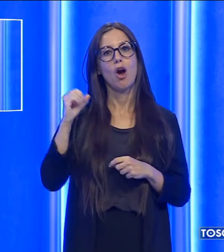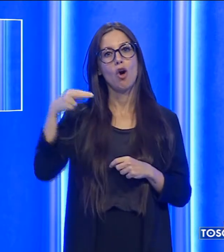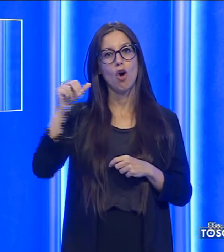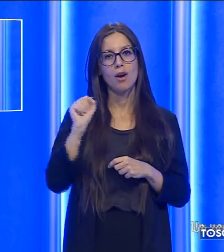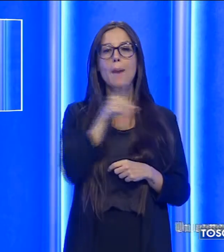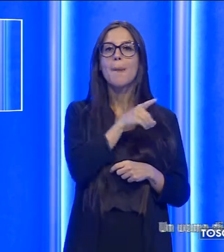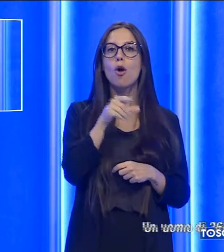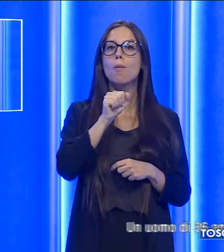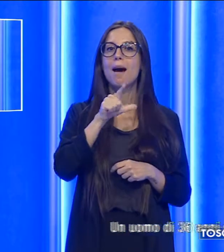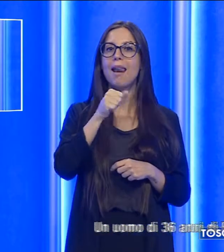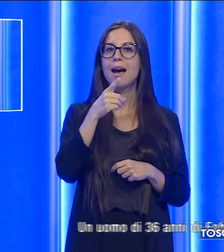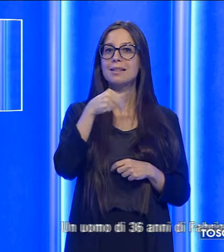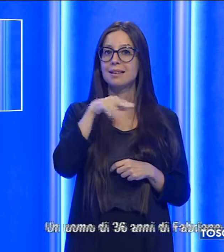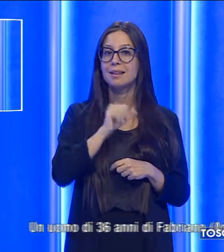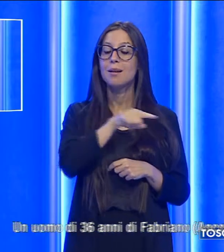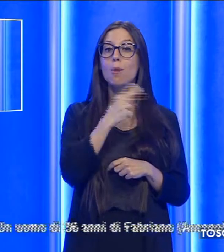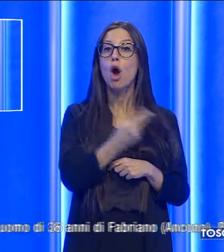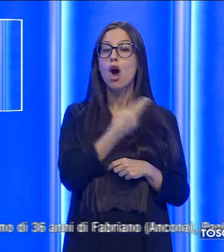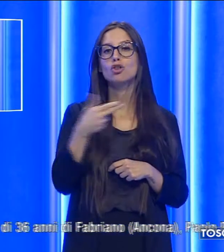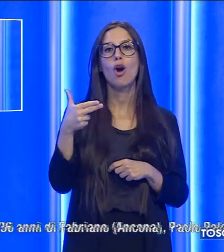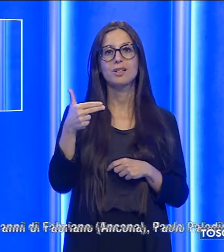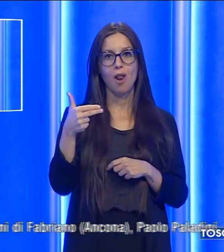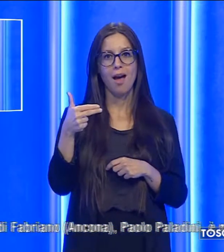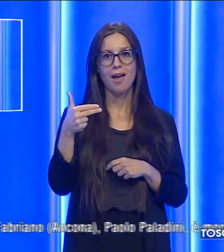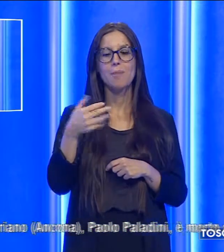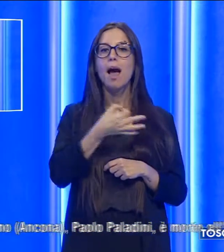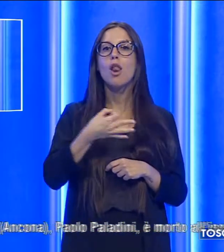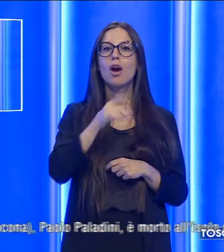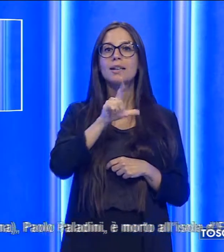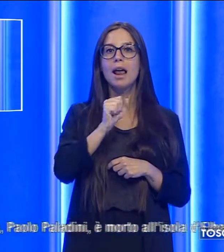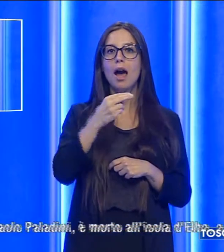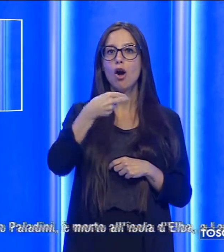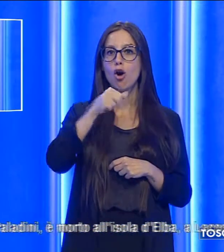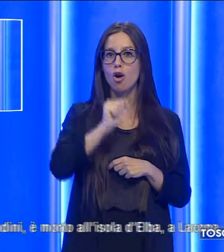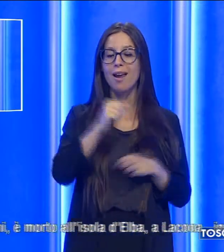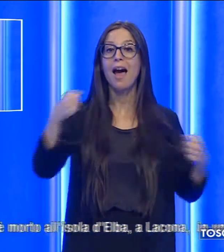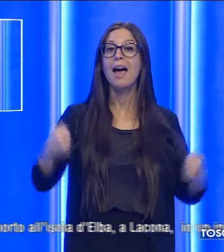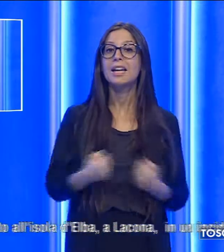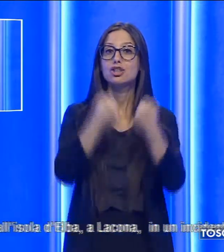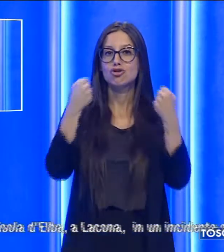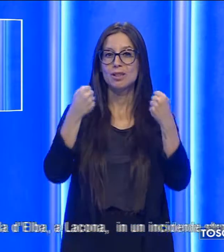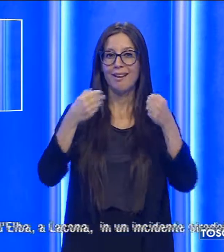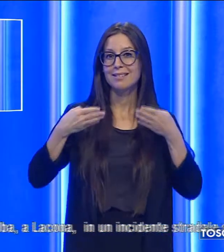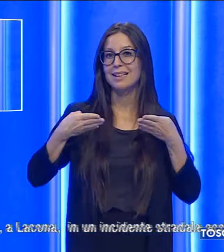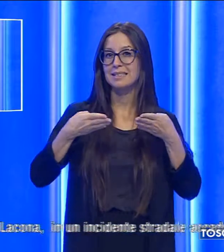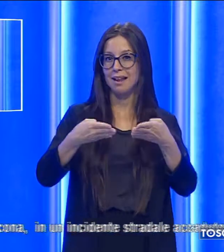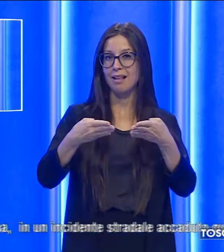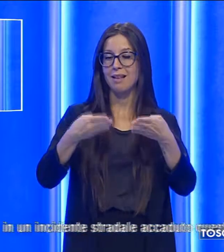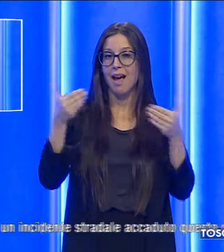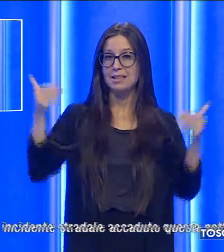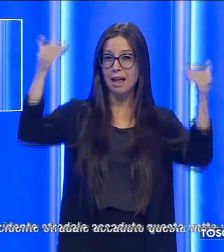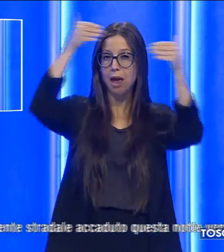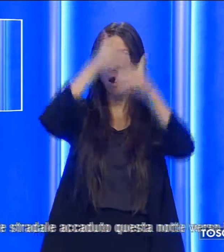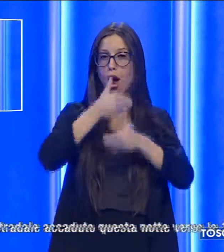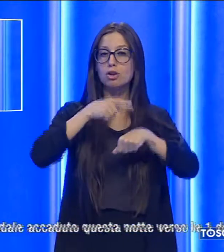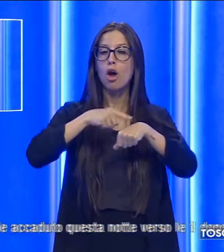Paolo Paladini è morto all'isola d'Elba, esattamente nella località di Lacona, in un incidente stradale accaduto stanotte